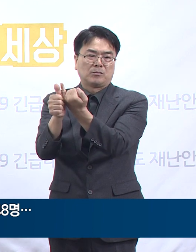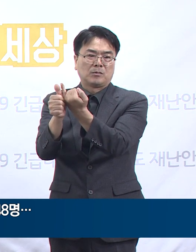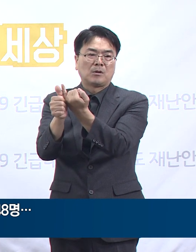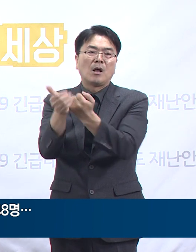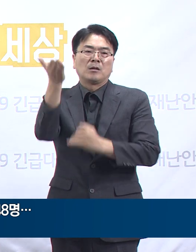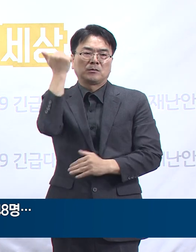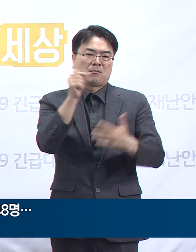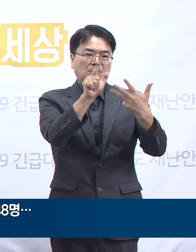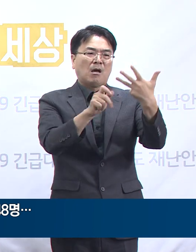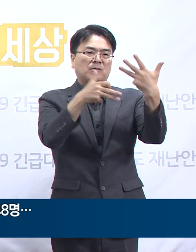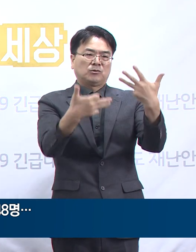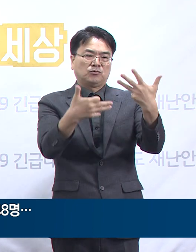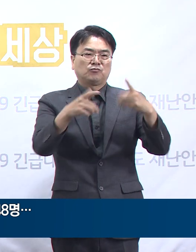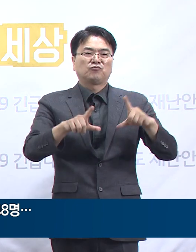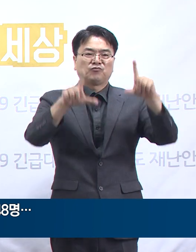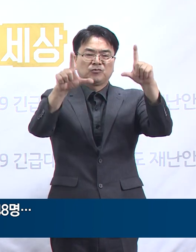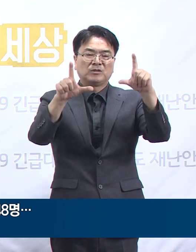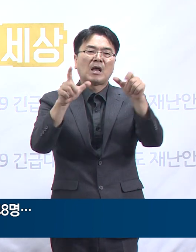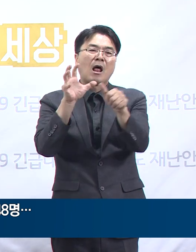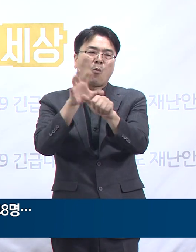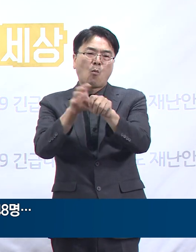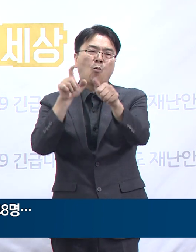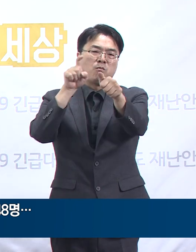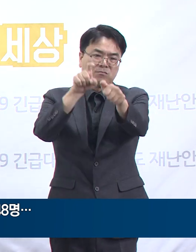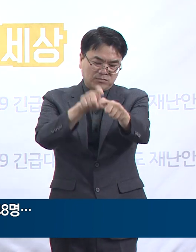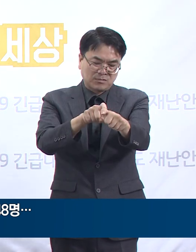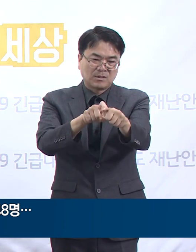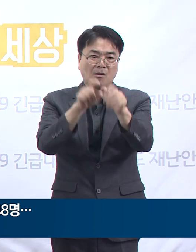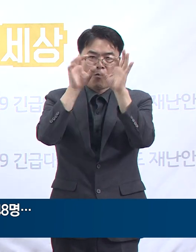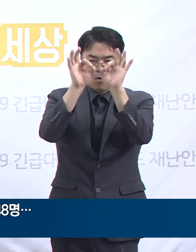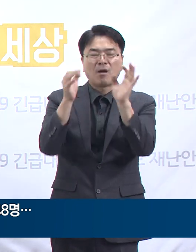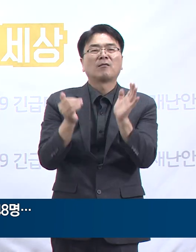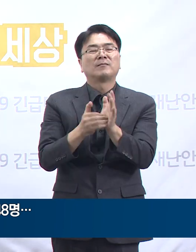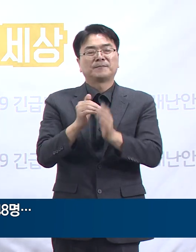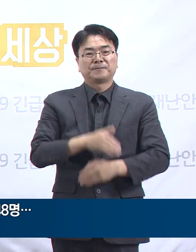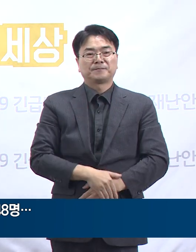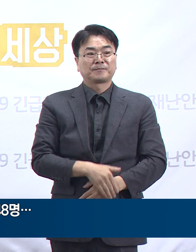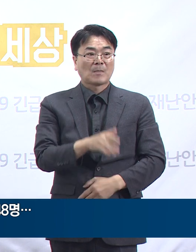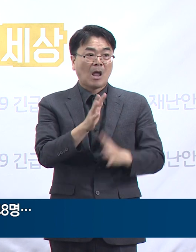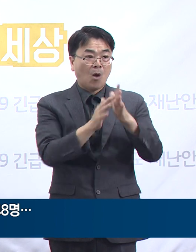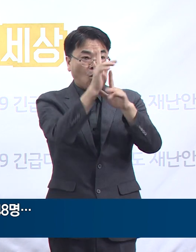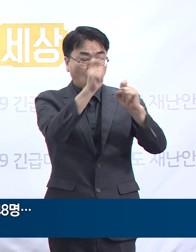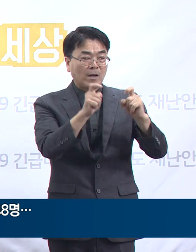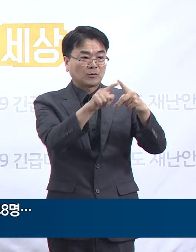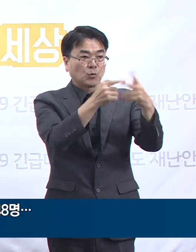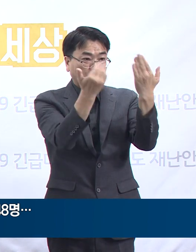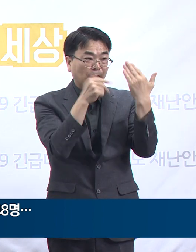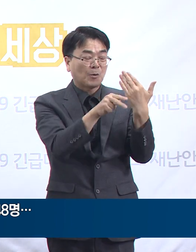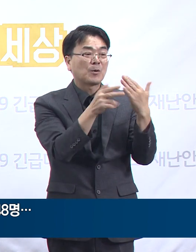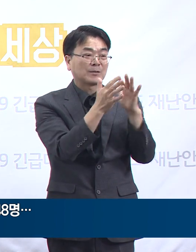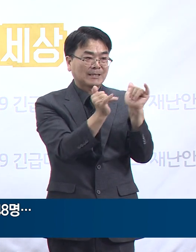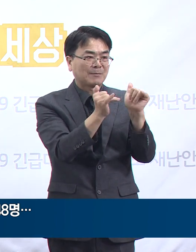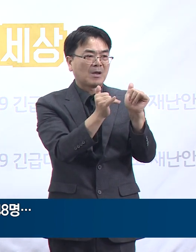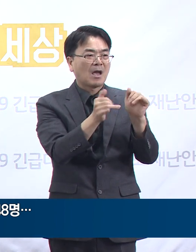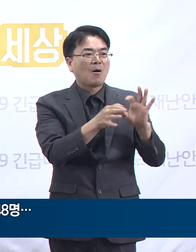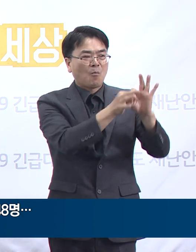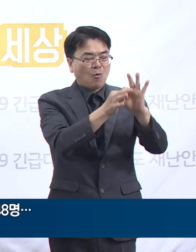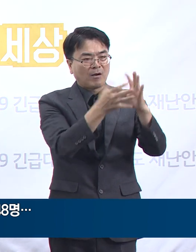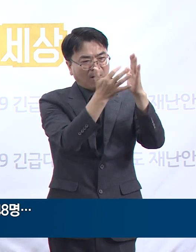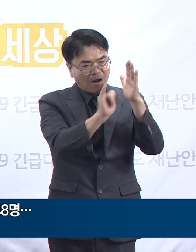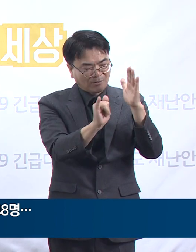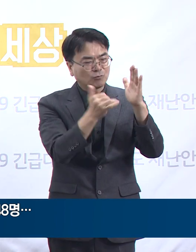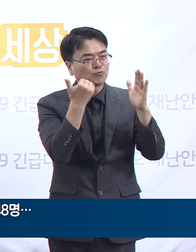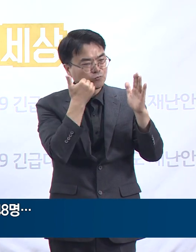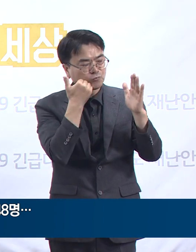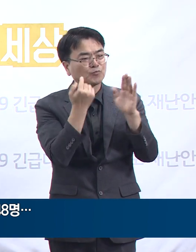19일에 코로나19 확진 판정을 모두 받았습니다. 화성 송린초등학교 관련해서는 밀접 접촉자 2명을 자가